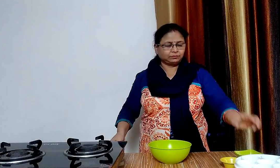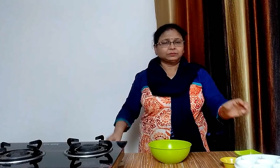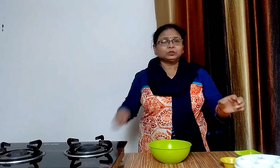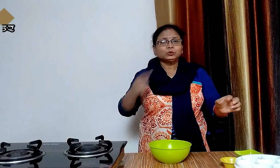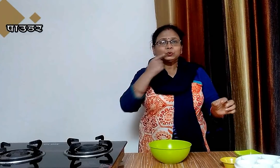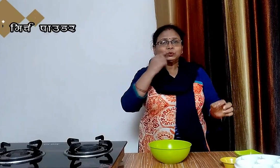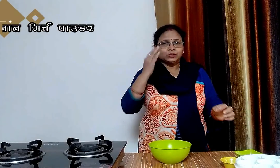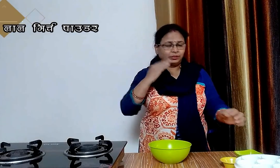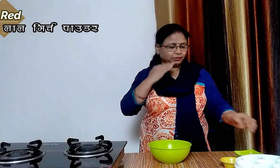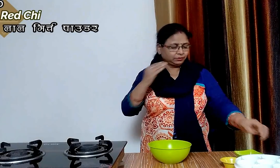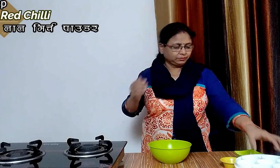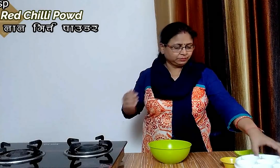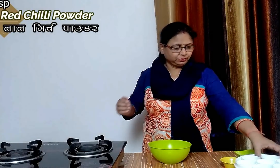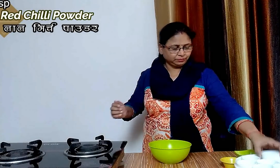आधा चमच लाग मर्च पाउडर